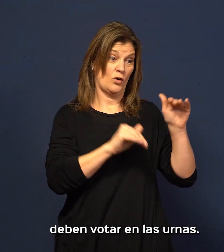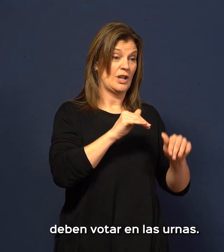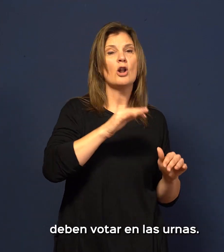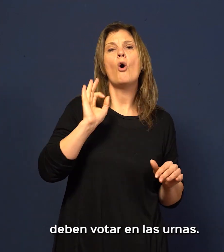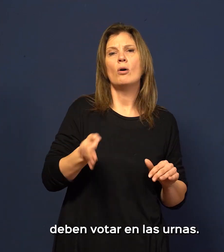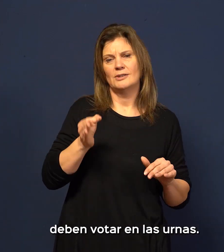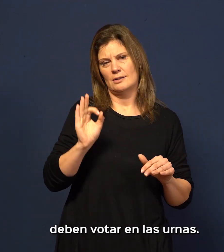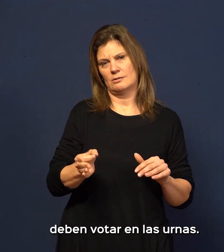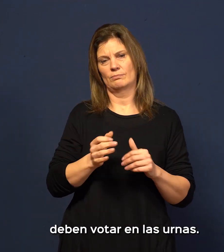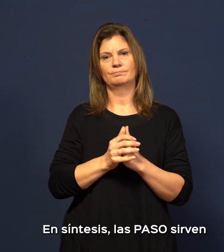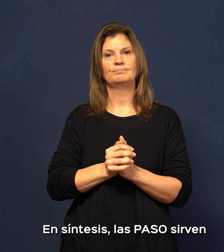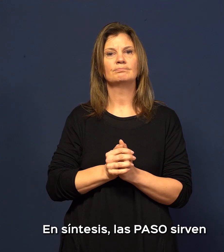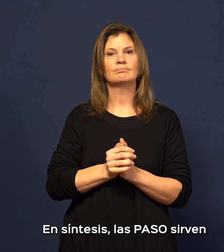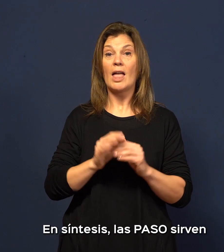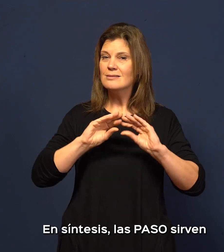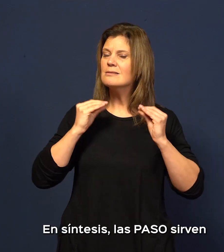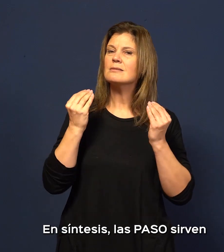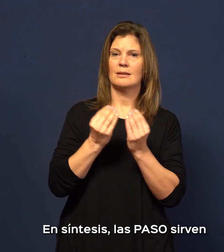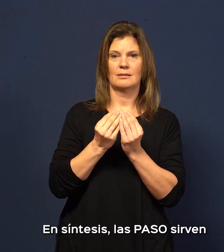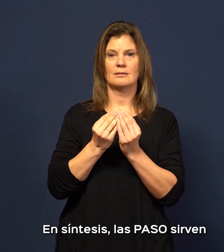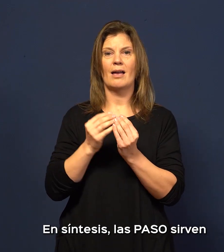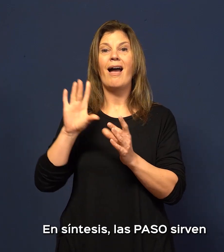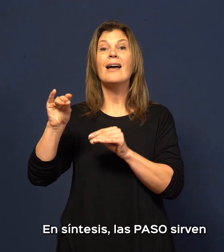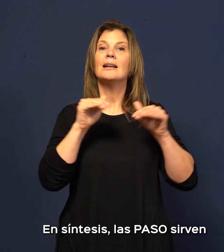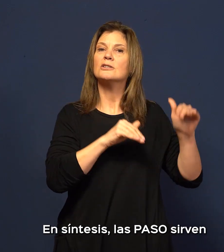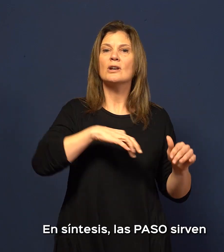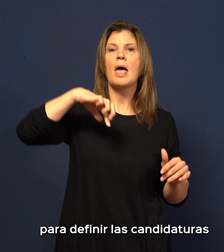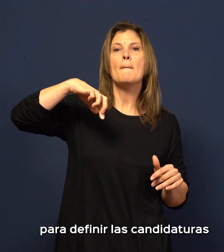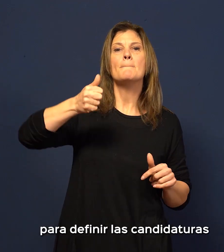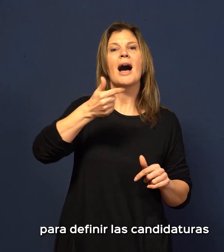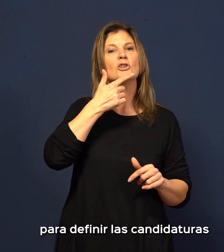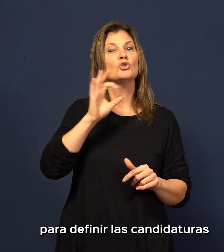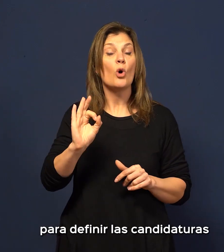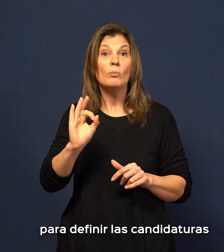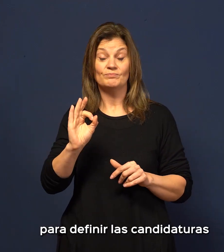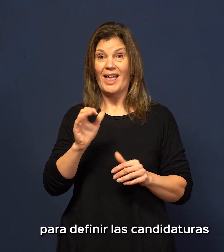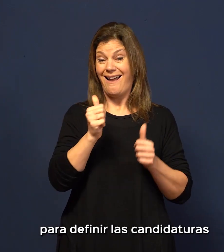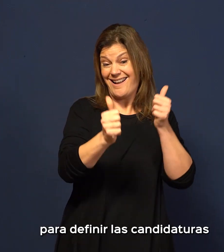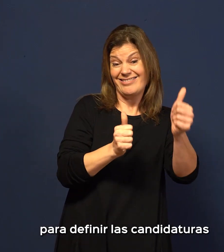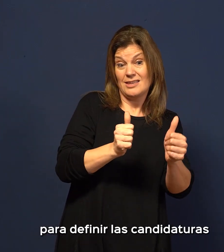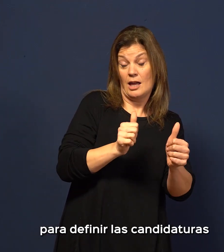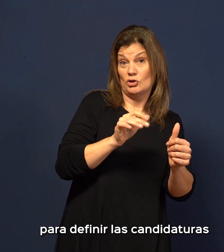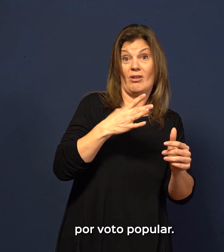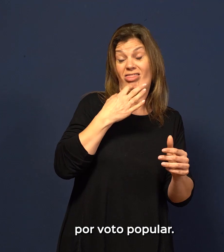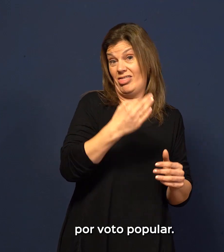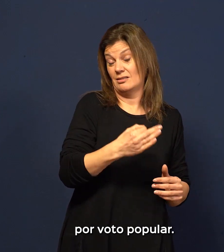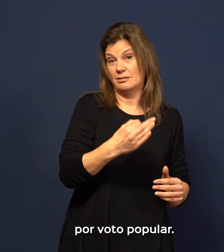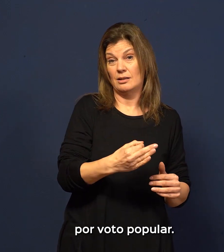en las urnas. En síntesis, las paso sirven para definir las candidaturas por voto popular